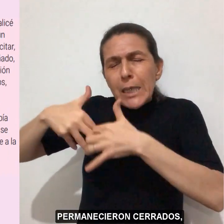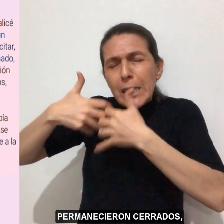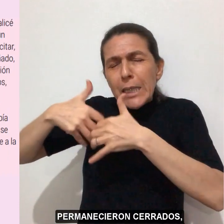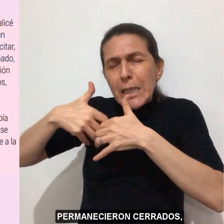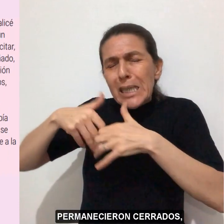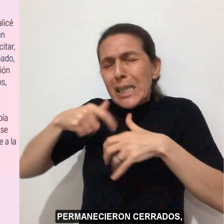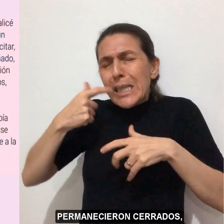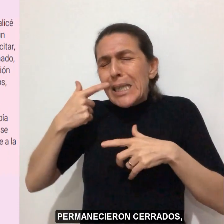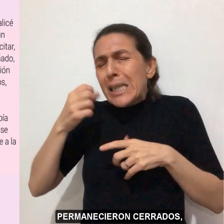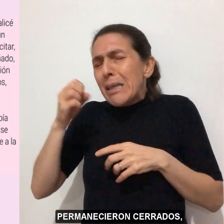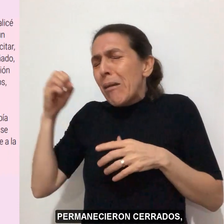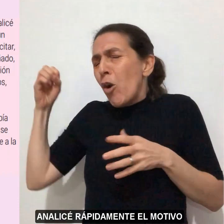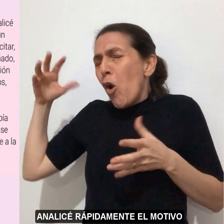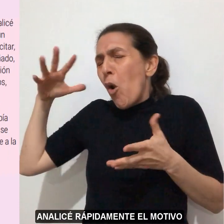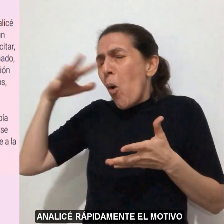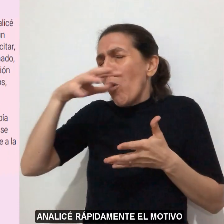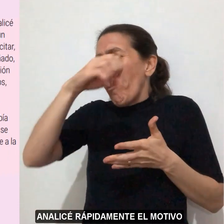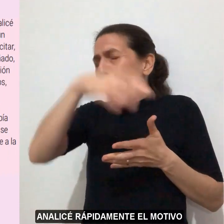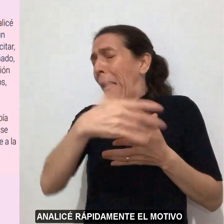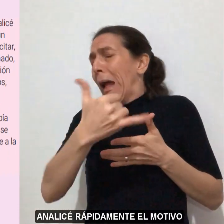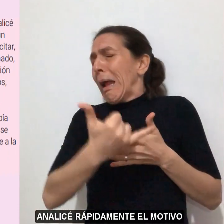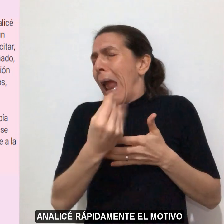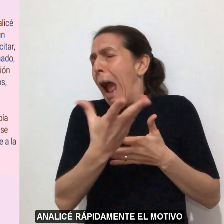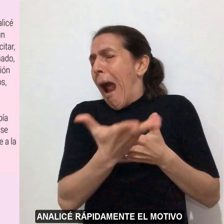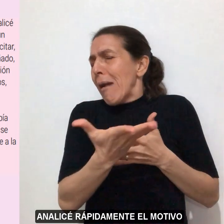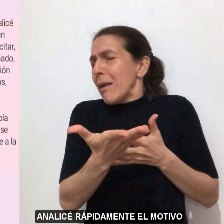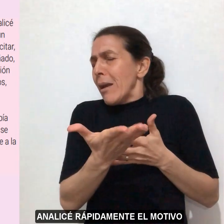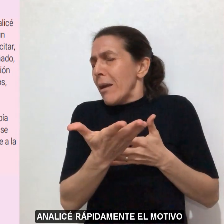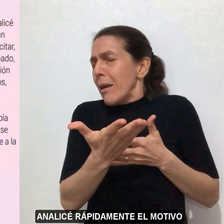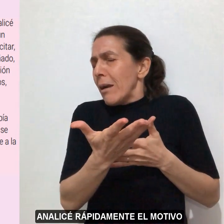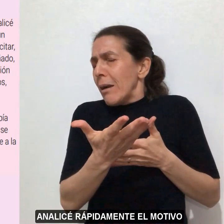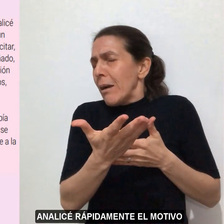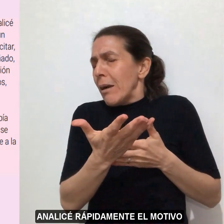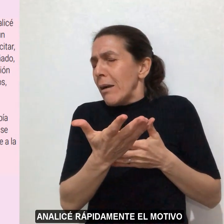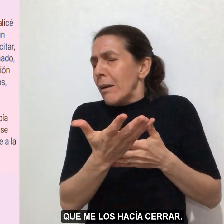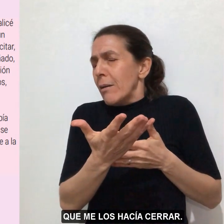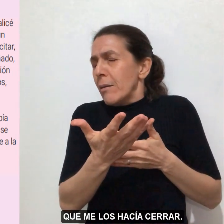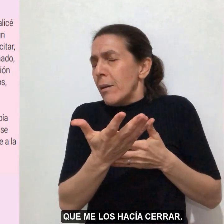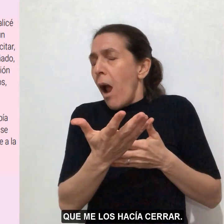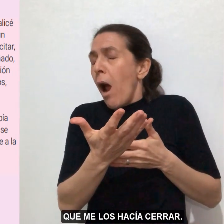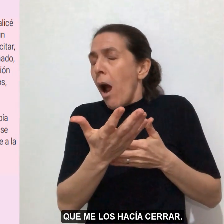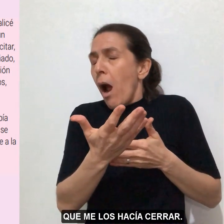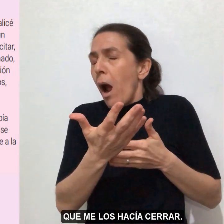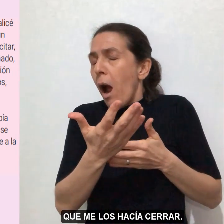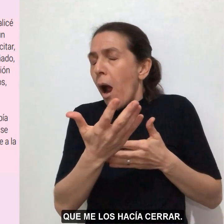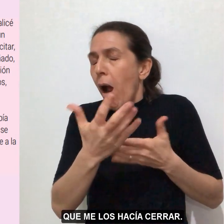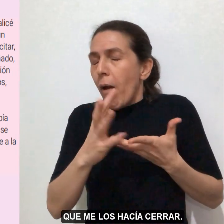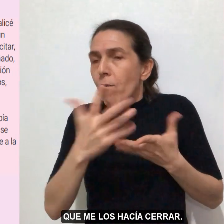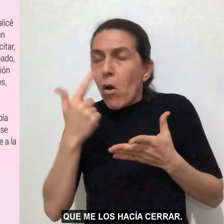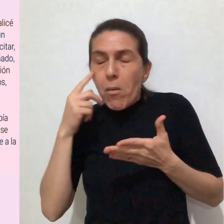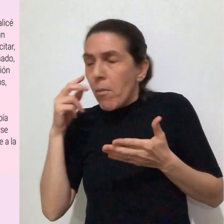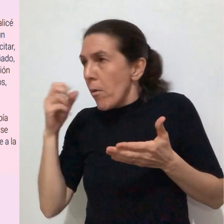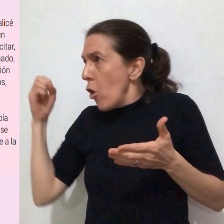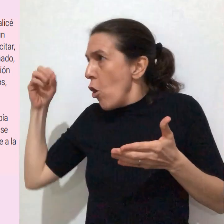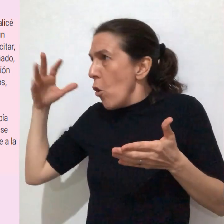permanecieron cerrados, analicé rápidamente el motivo que me los hacía cerrar.